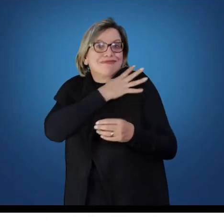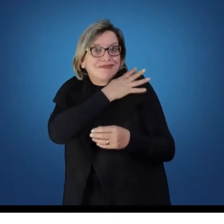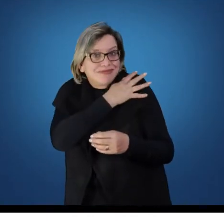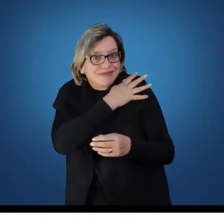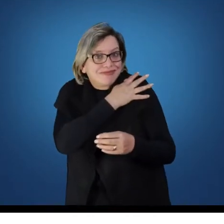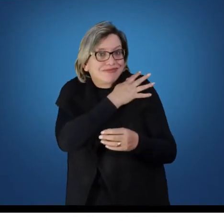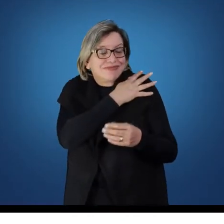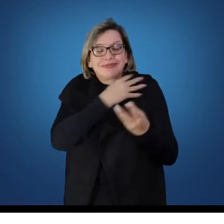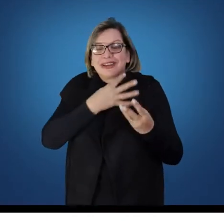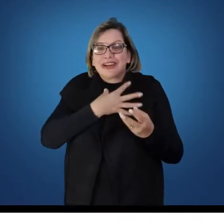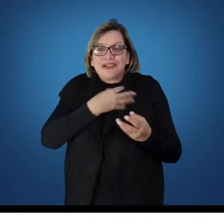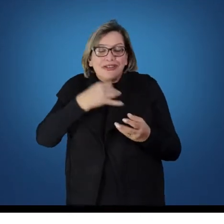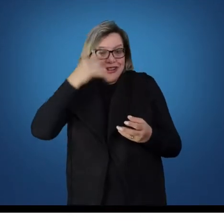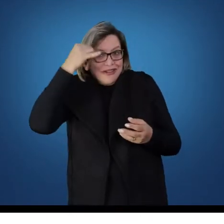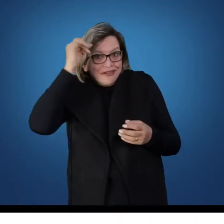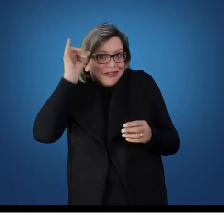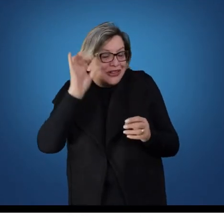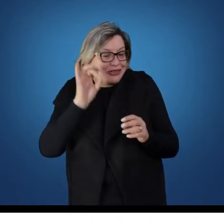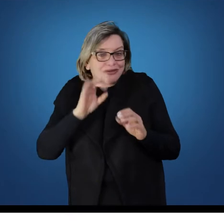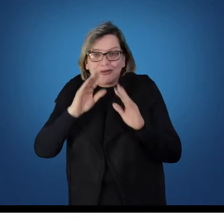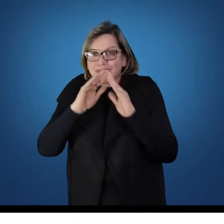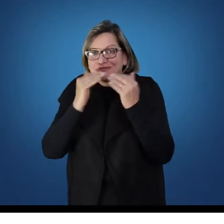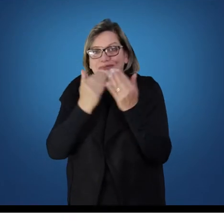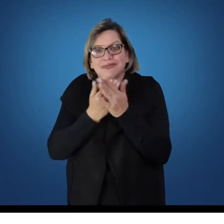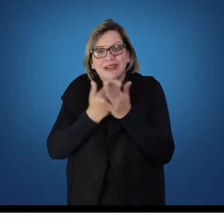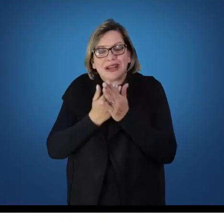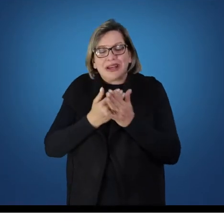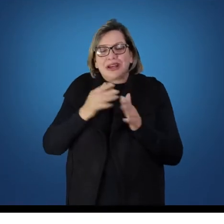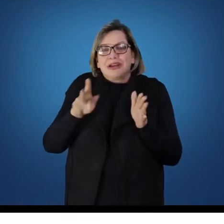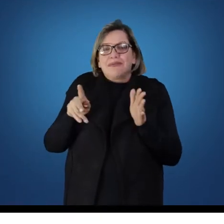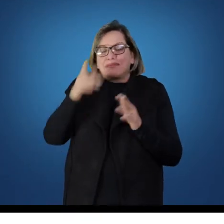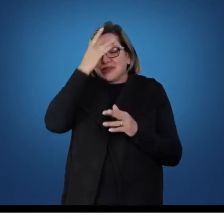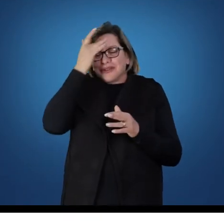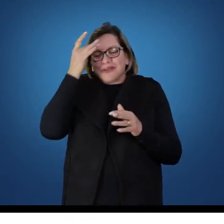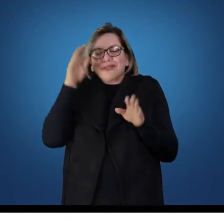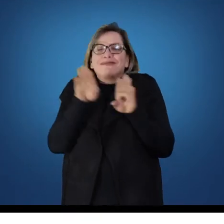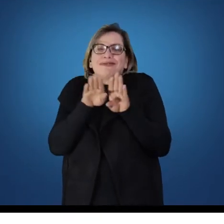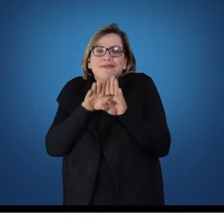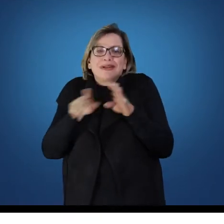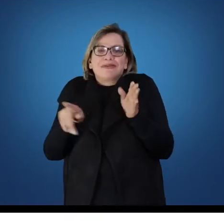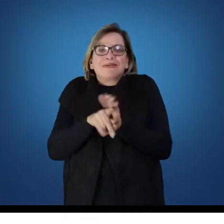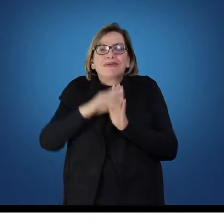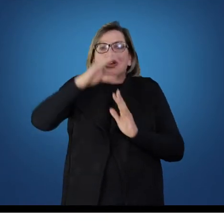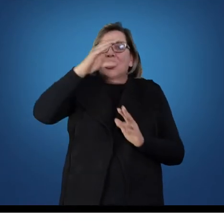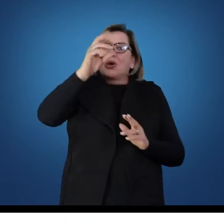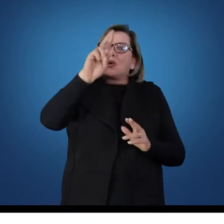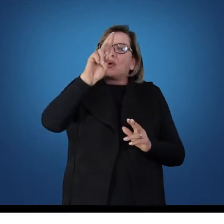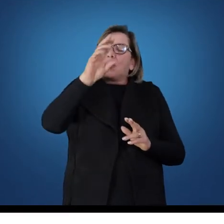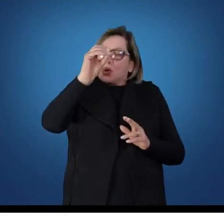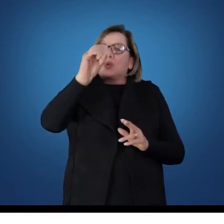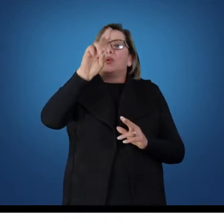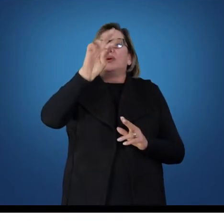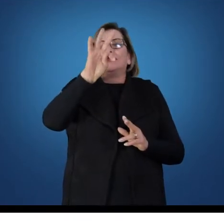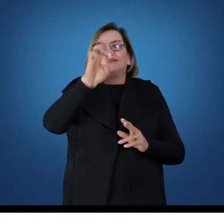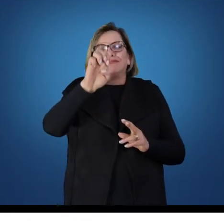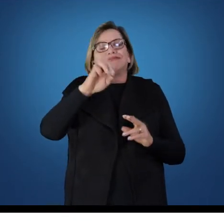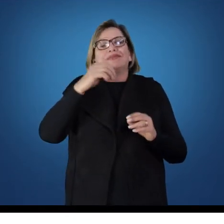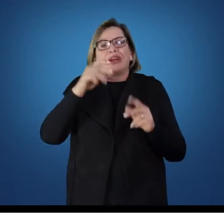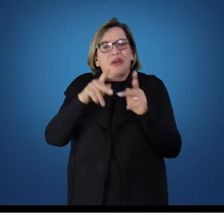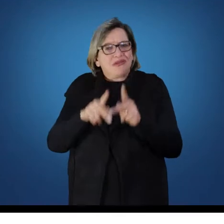ao pessoal que fazia parte da corte, a nobreza. Então, ainda a população estava muito alheia